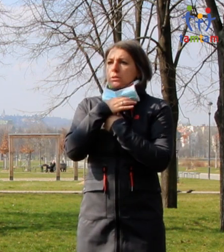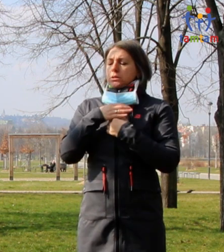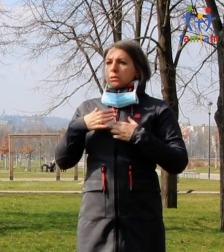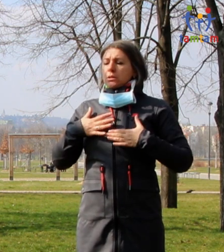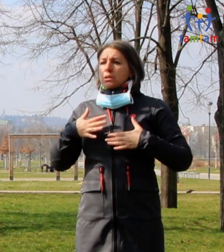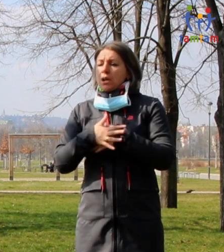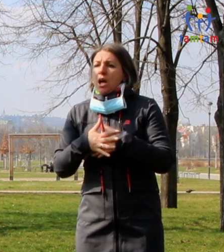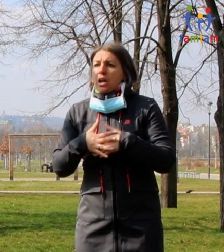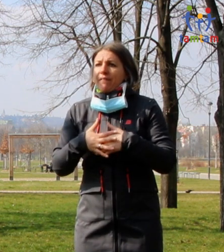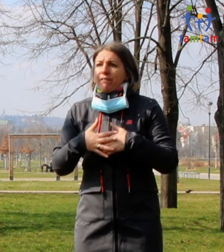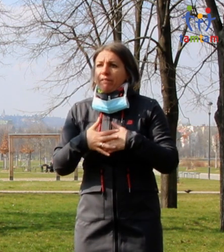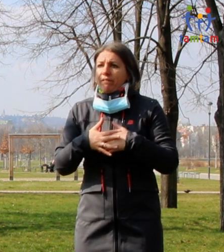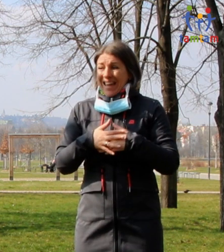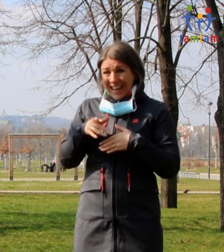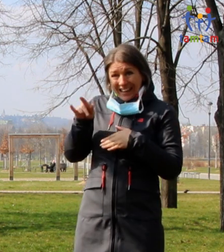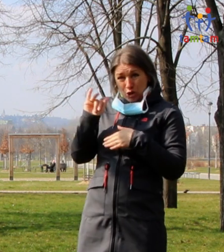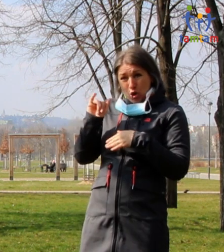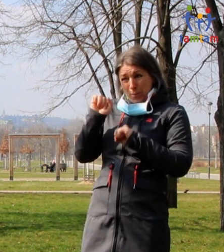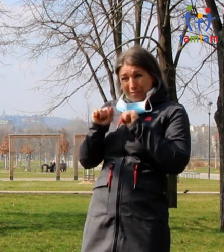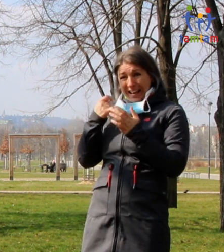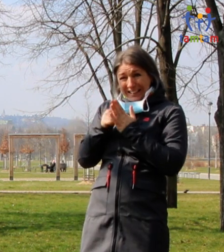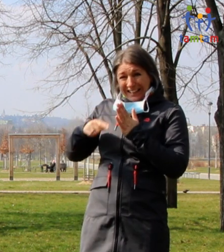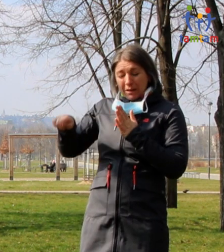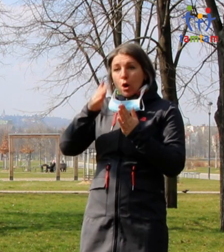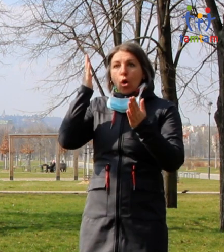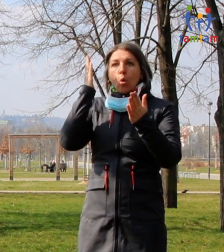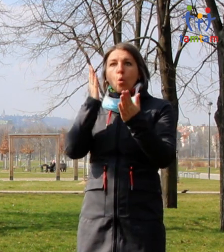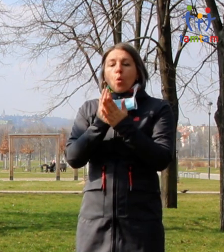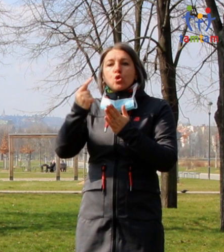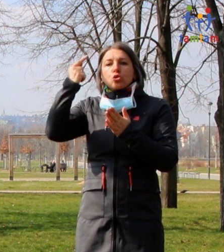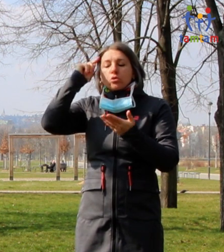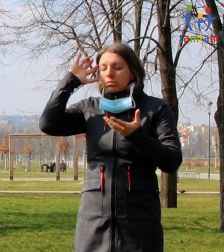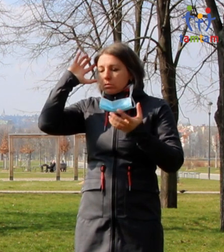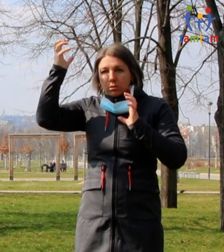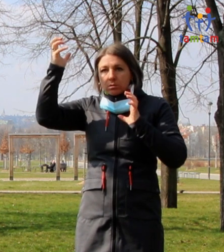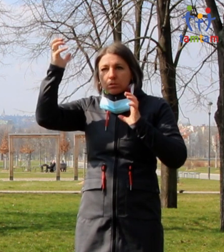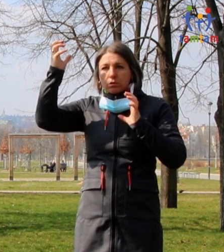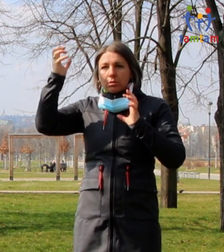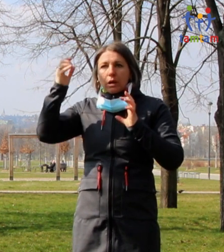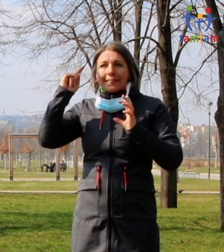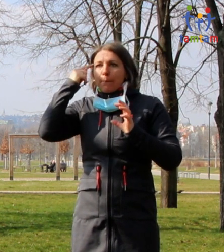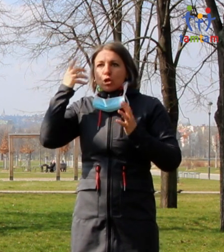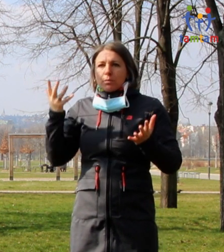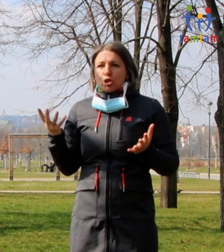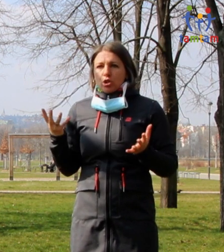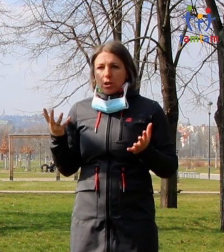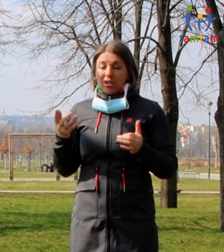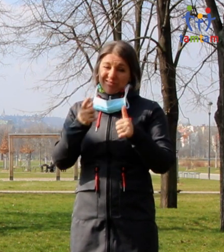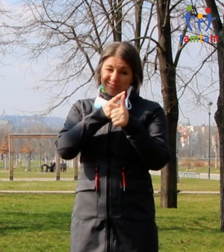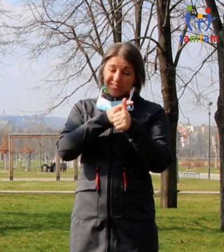tenhle ten emoční stav, tato úzkost, jim zabraňuje racionálně myslet. Další